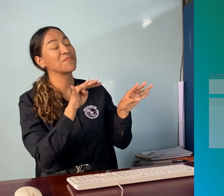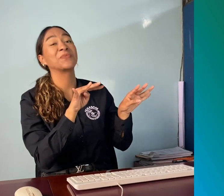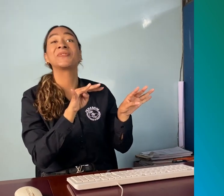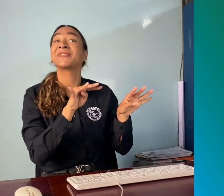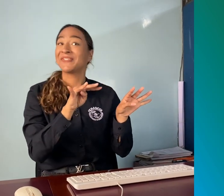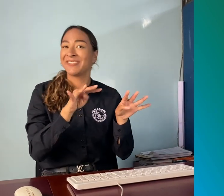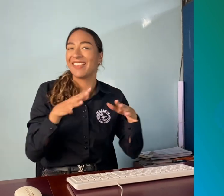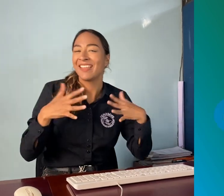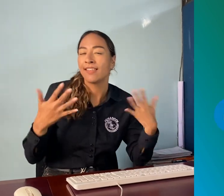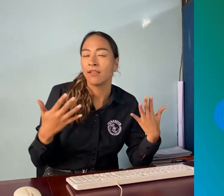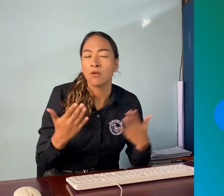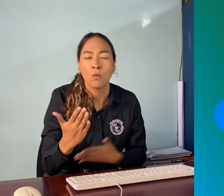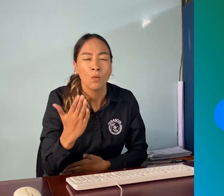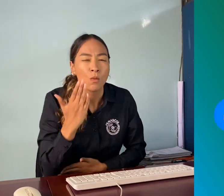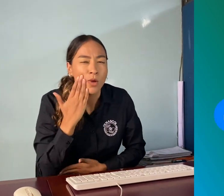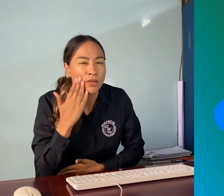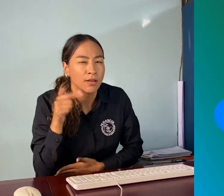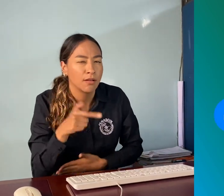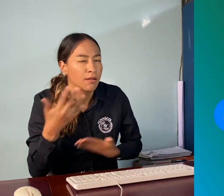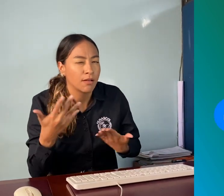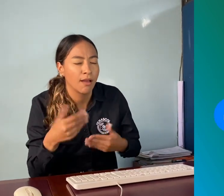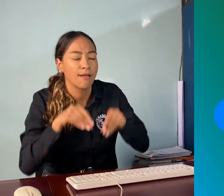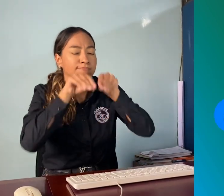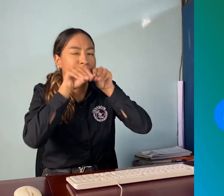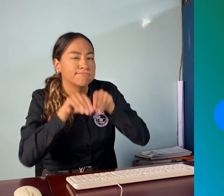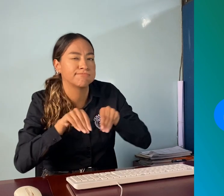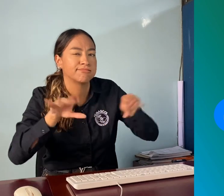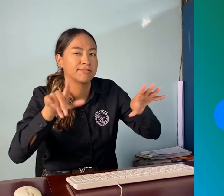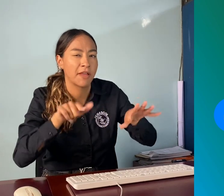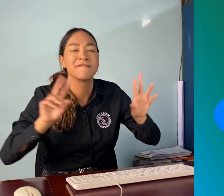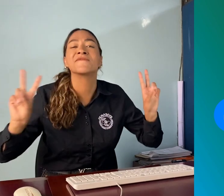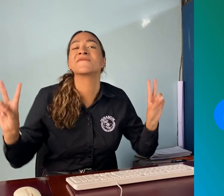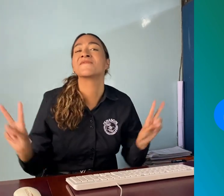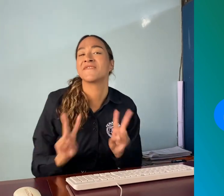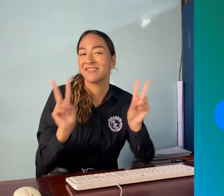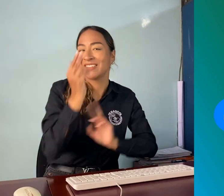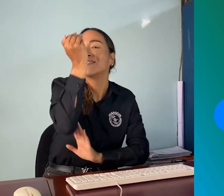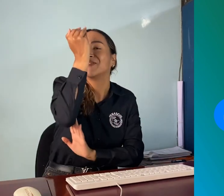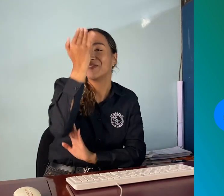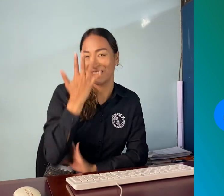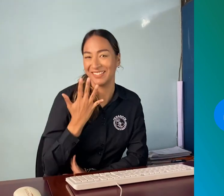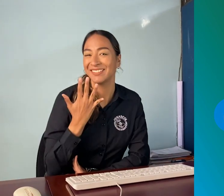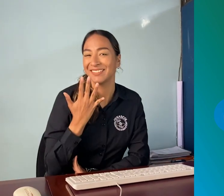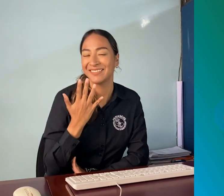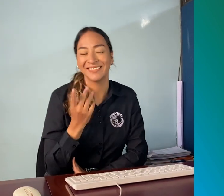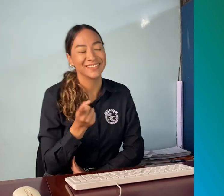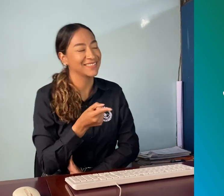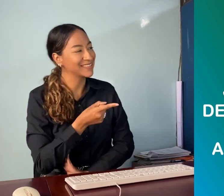persona pueda verlas. Personas sordas, intérpretes, personas que saben lengua de señas, etc.